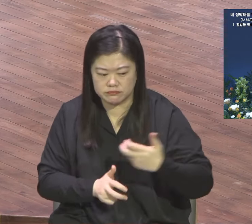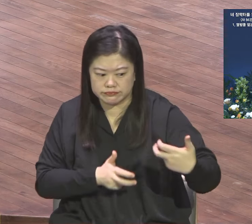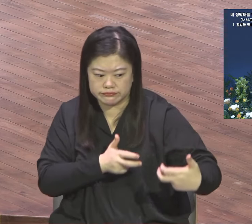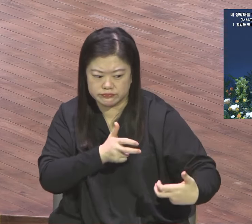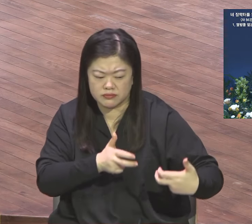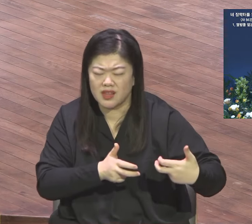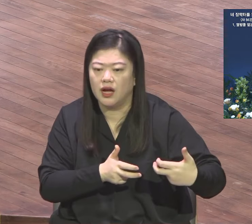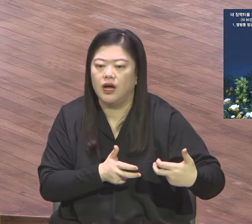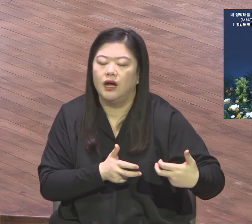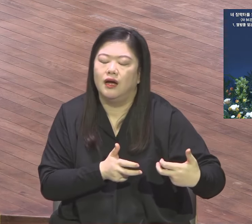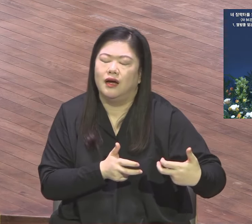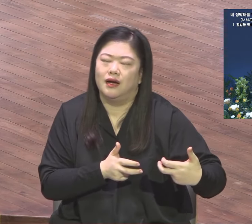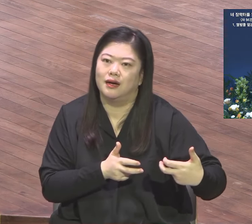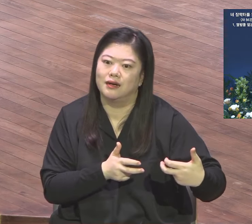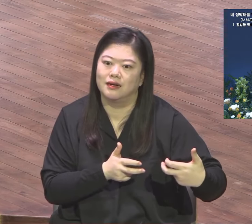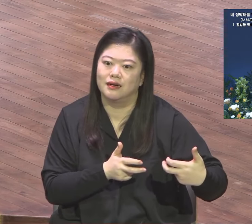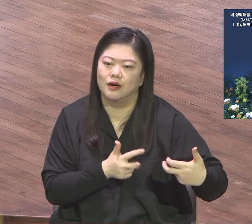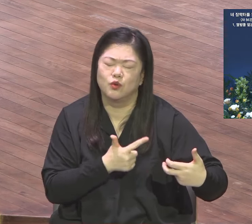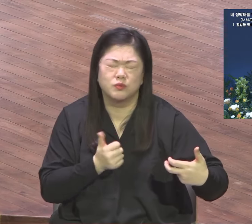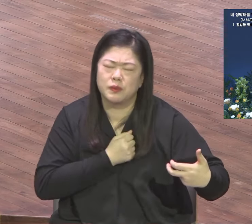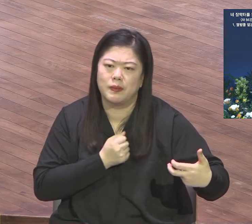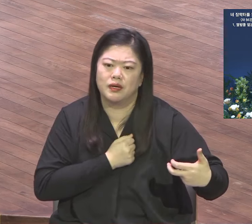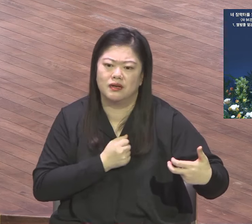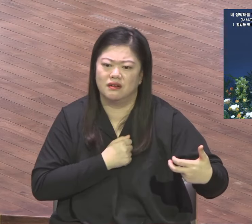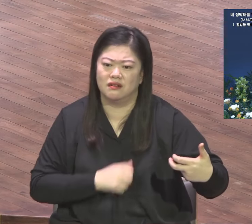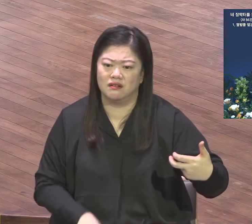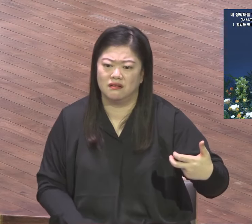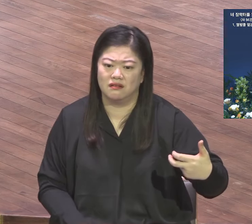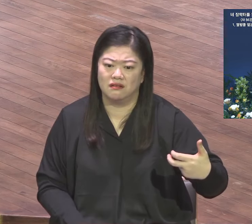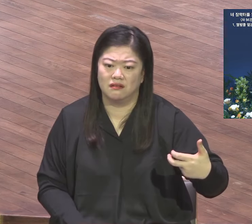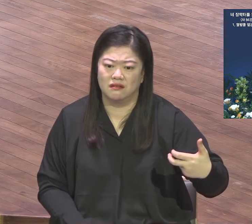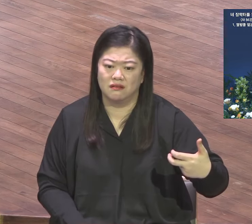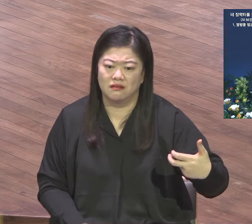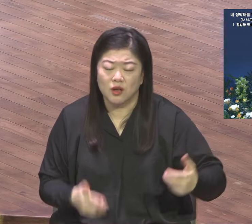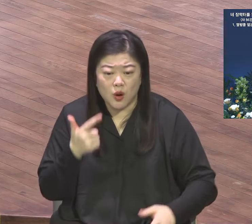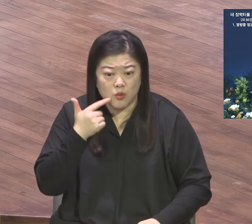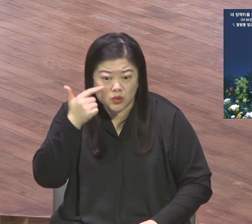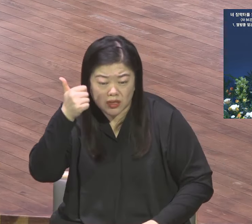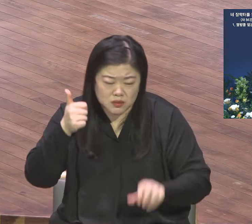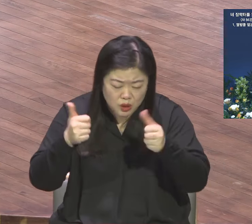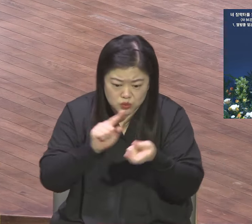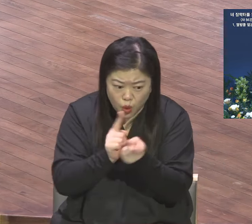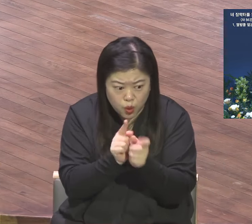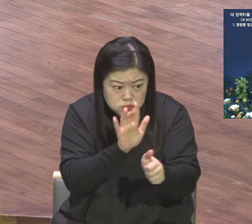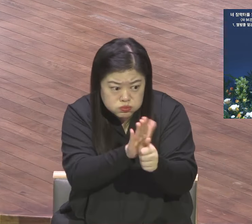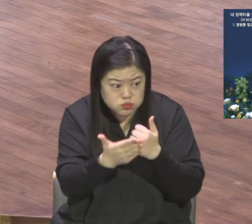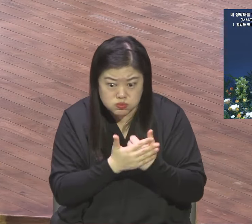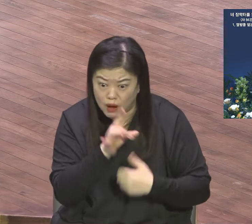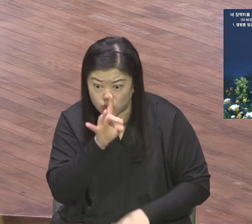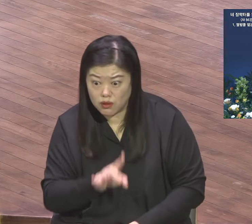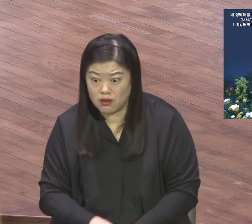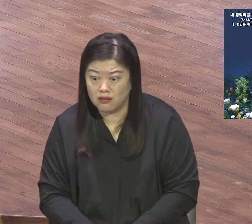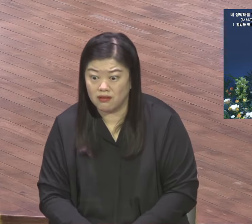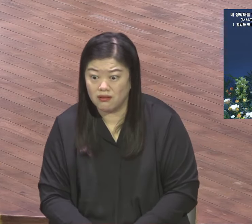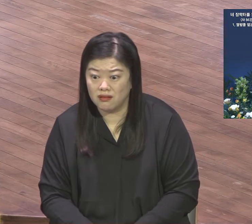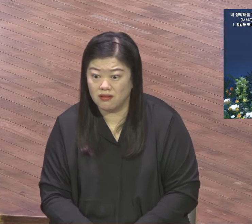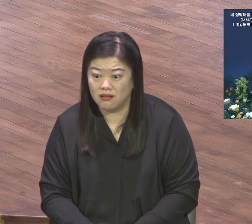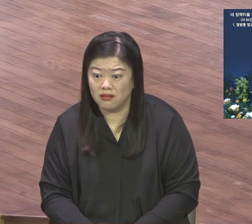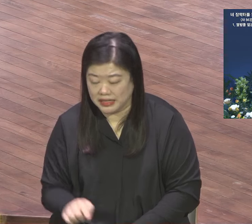주도권을 찾기 위해서 불성 사나운 싸움까지 할 정도예요. 과거 통합척의 대표